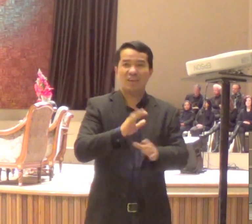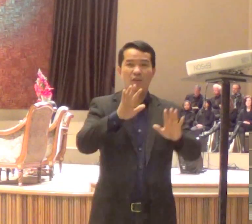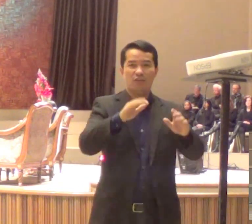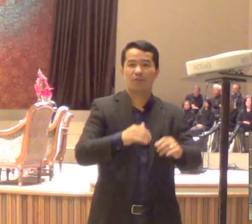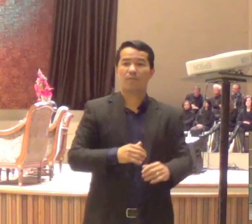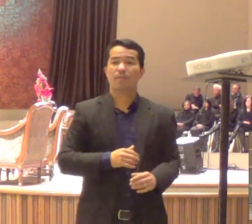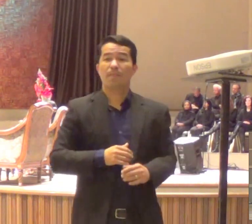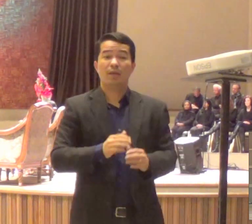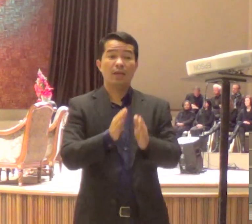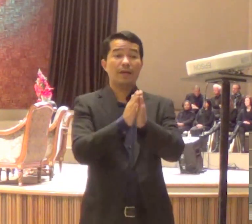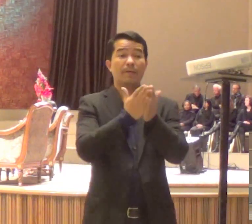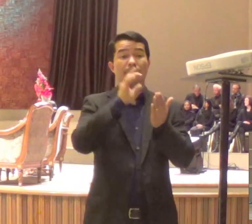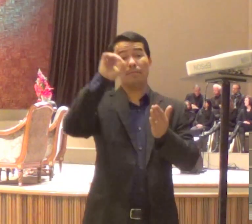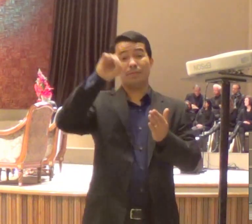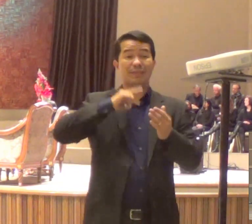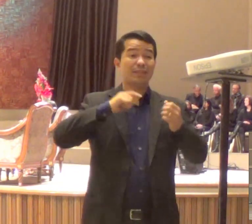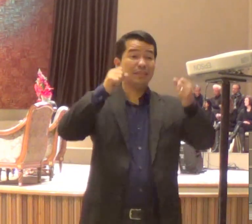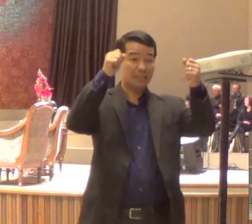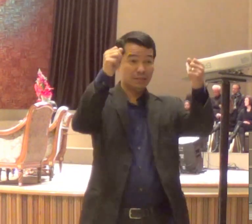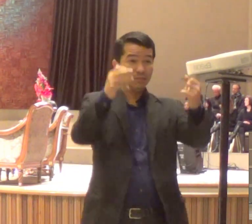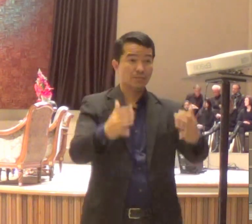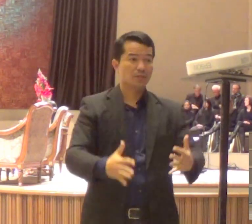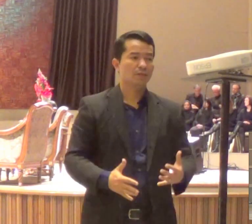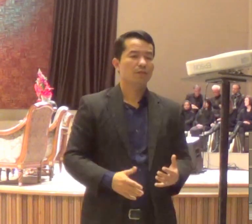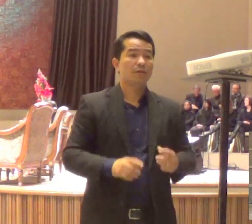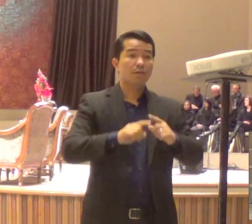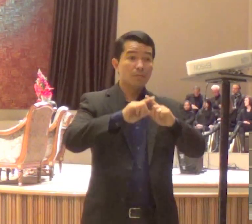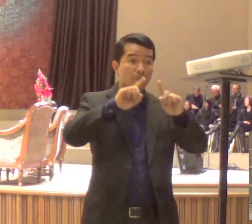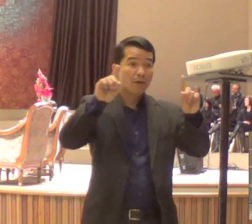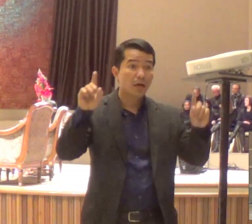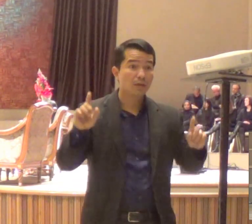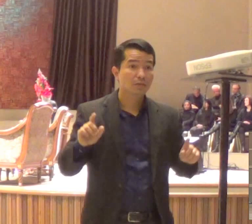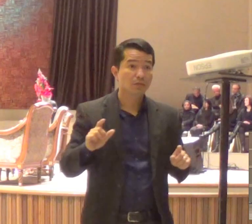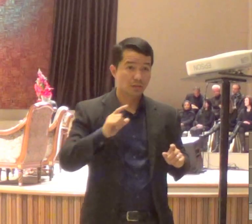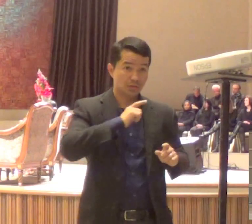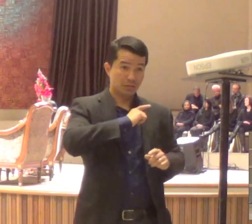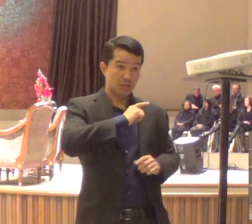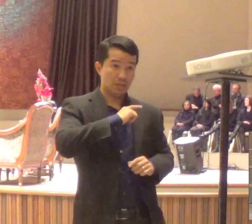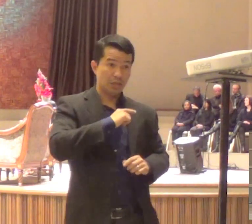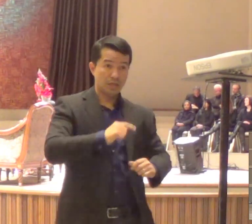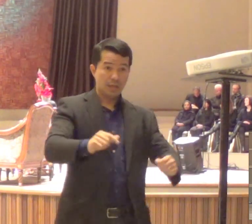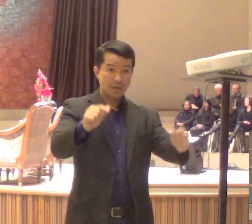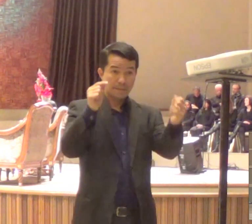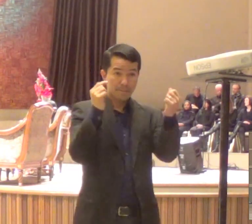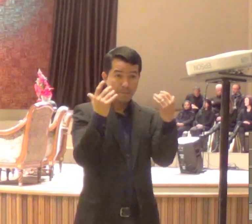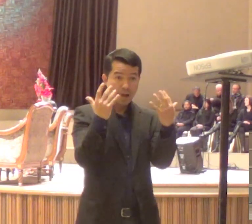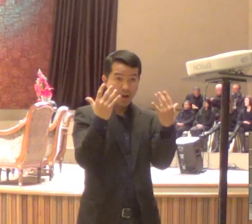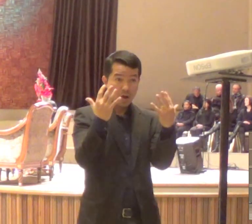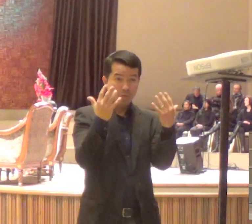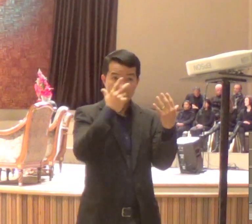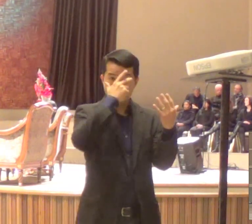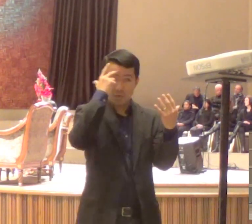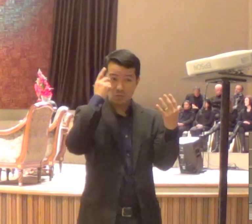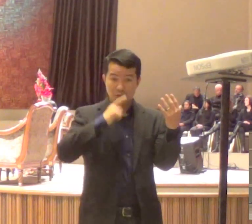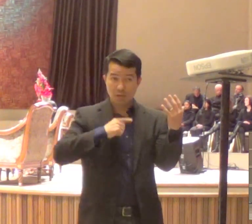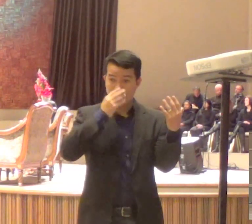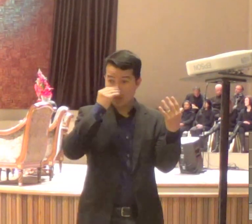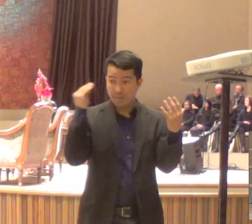do Senhor. Mas eis que a mão daquele que vai me trair, está com a